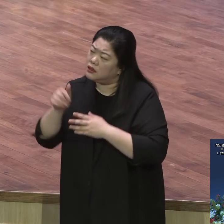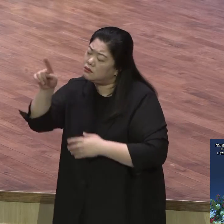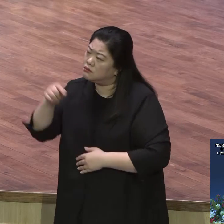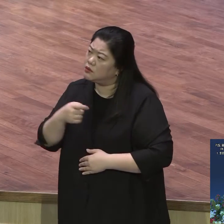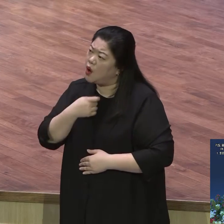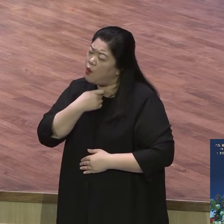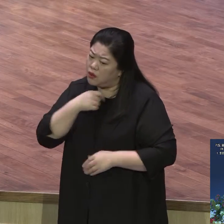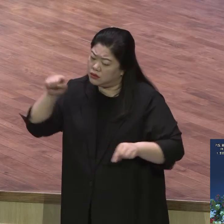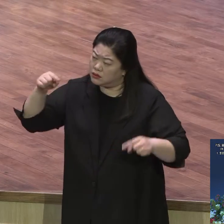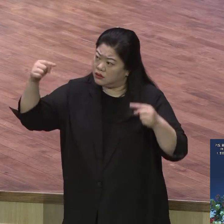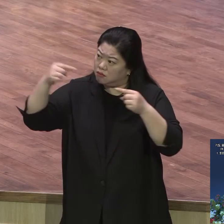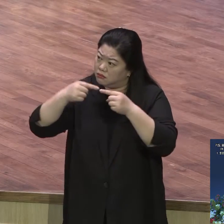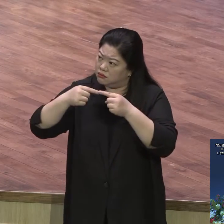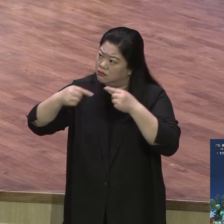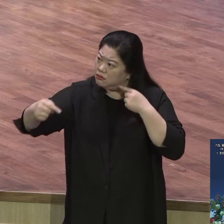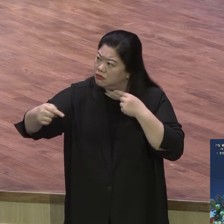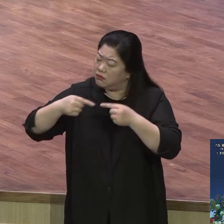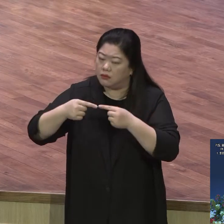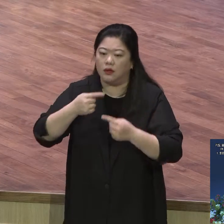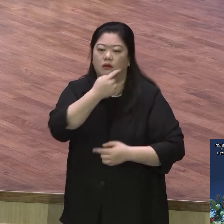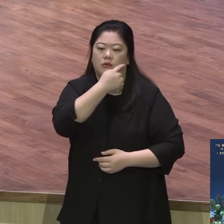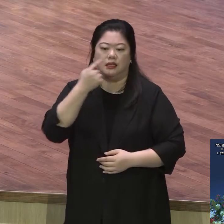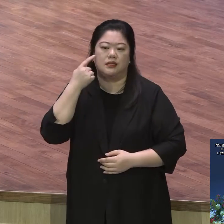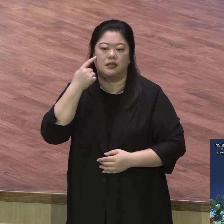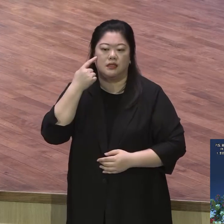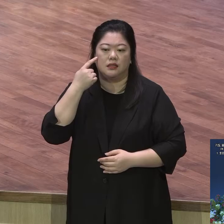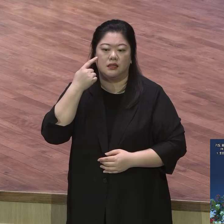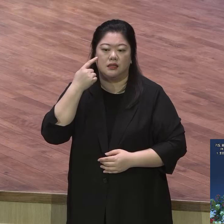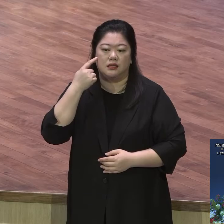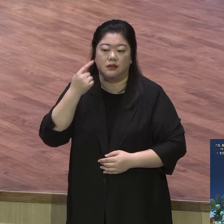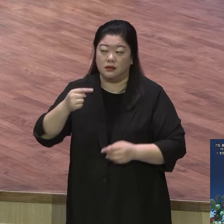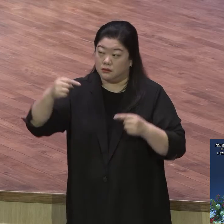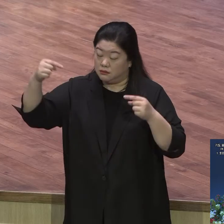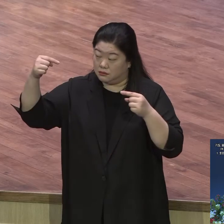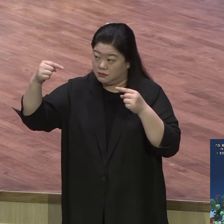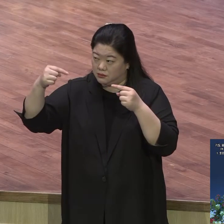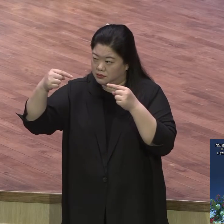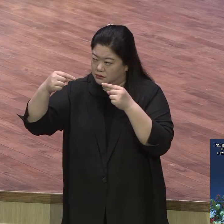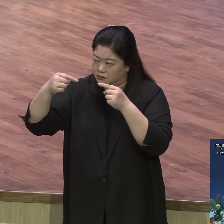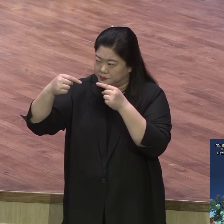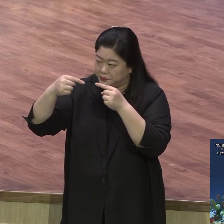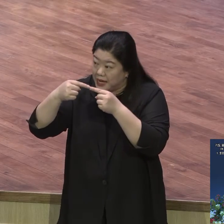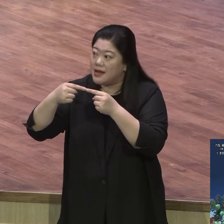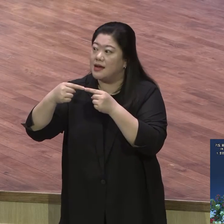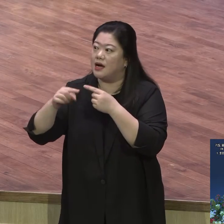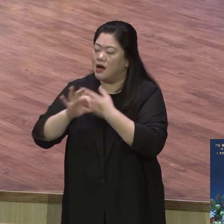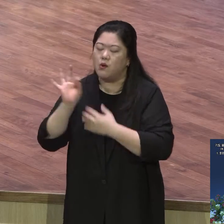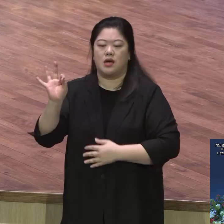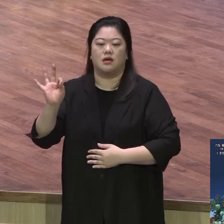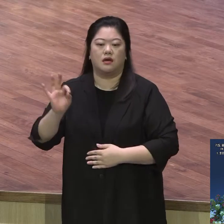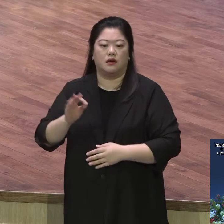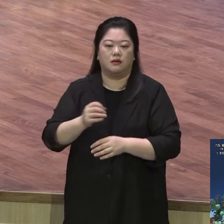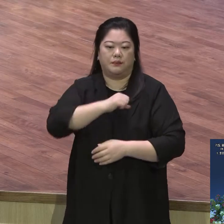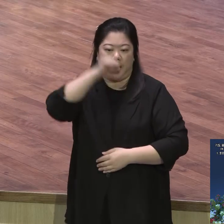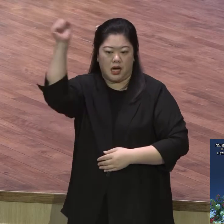방향이 맞는지 방향을 맞추어라 찾아라 그리고 두드리라 이 말은